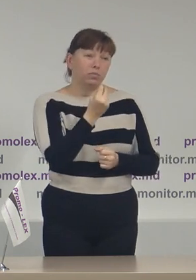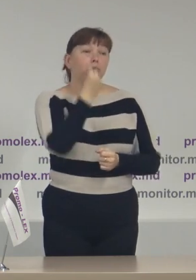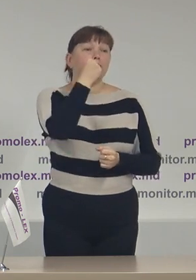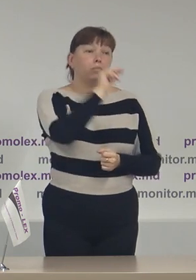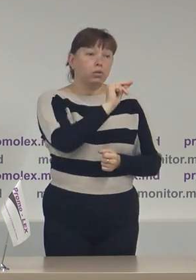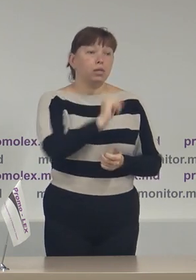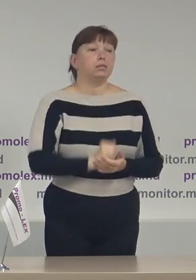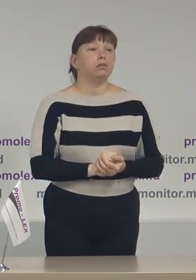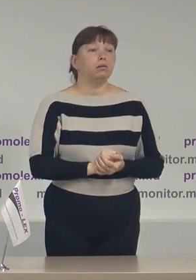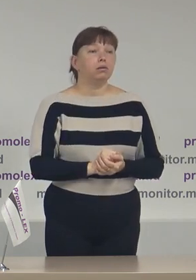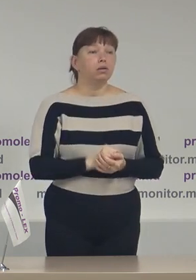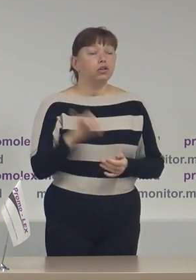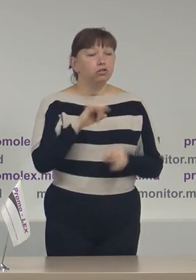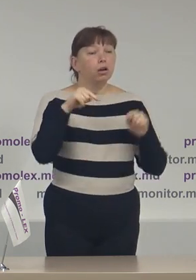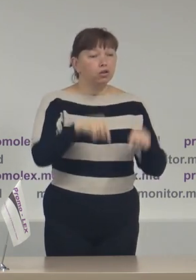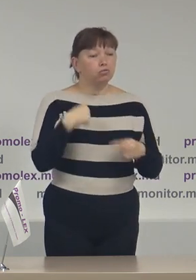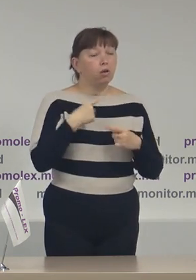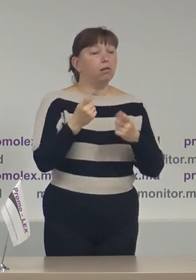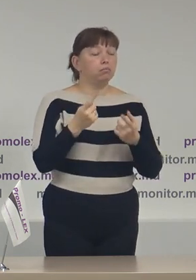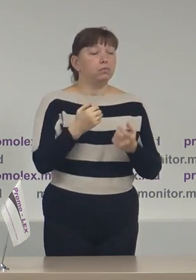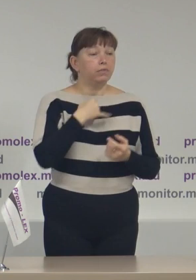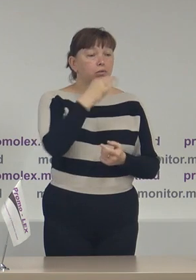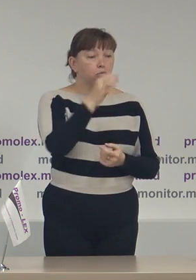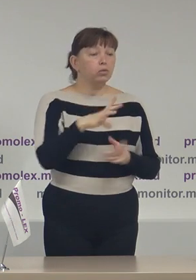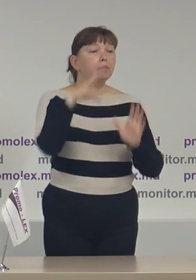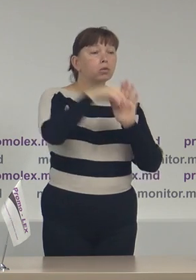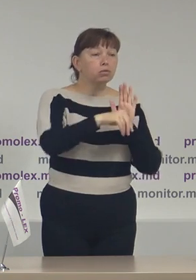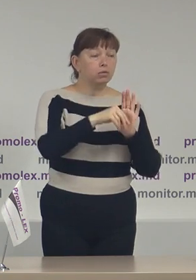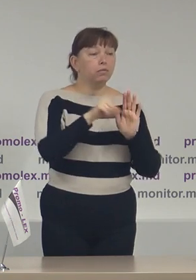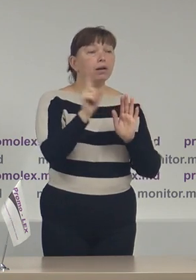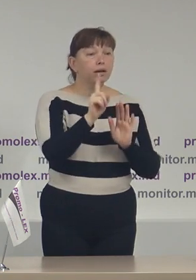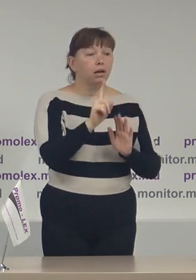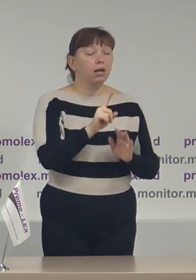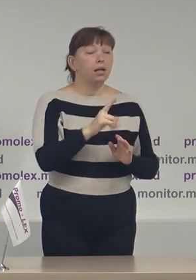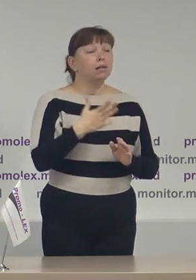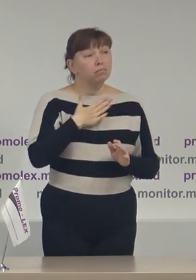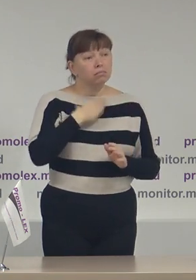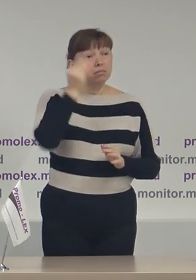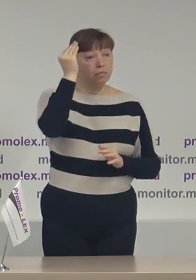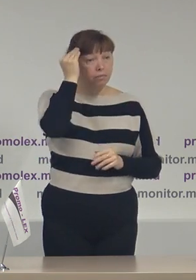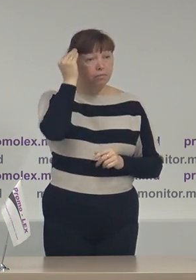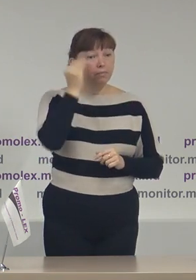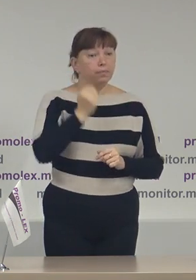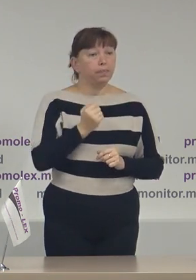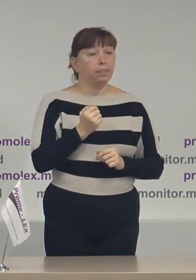și aici atragem atenție inclusiv la faptul că din punctul nostru de vedere